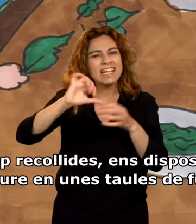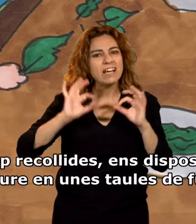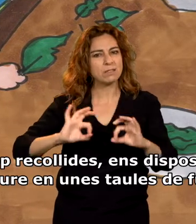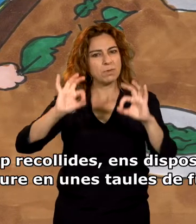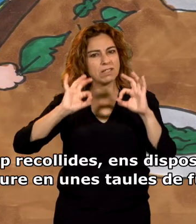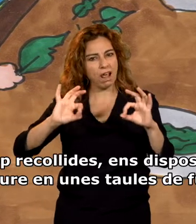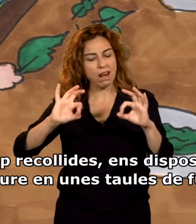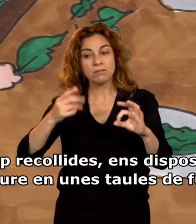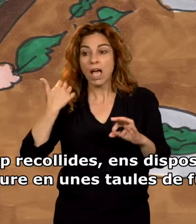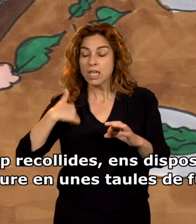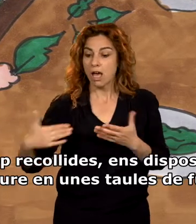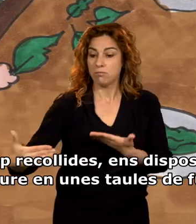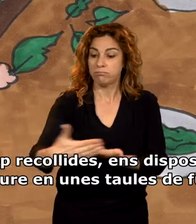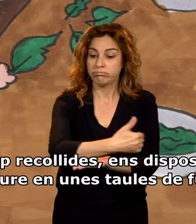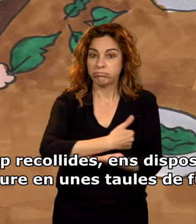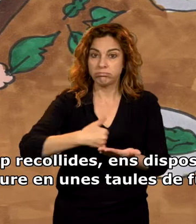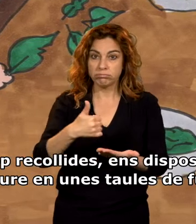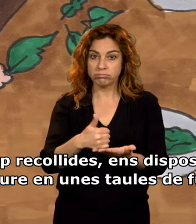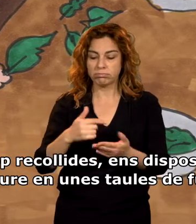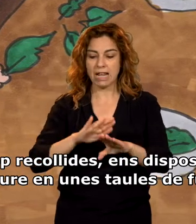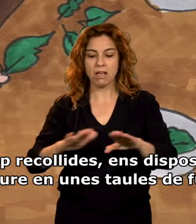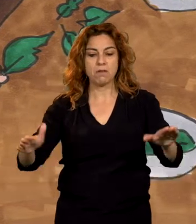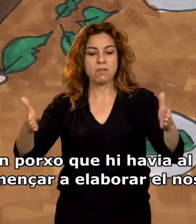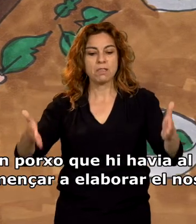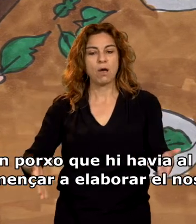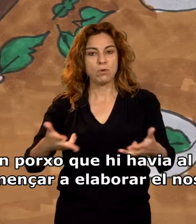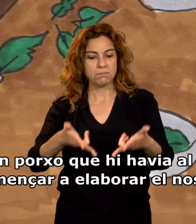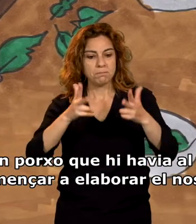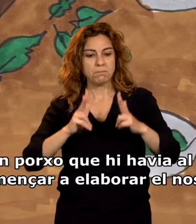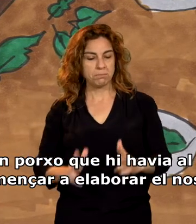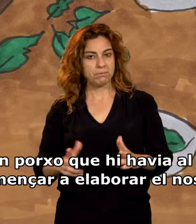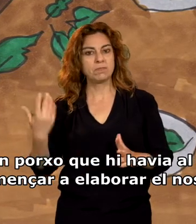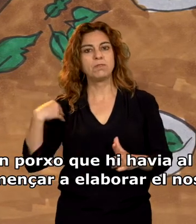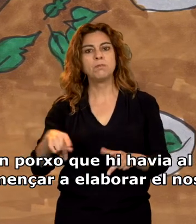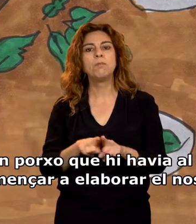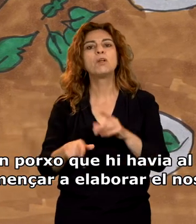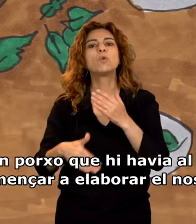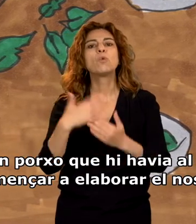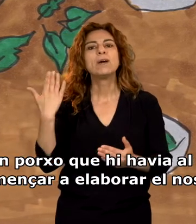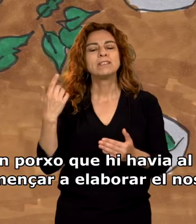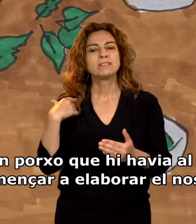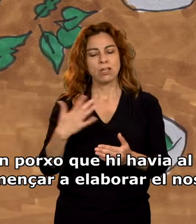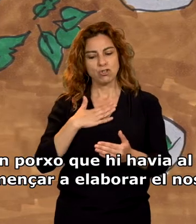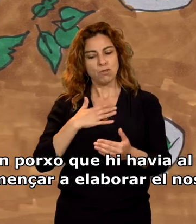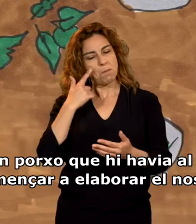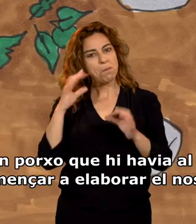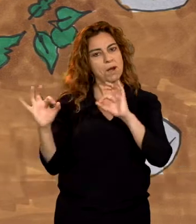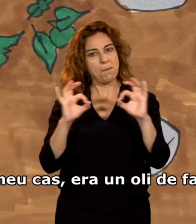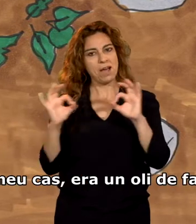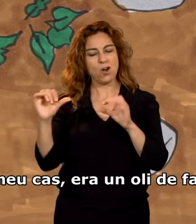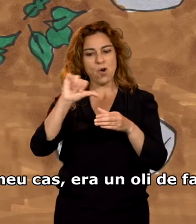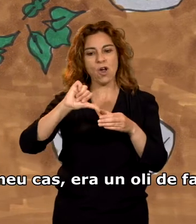Un cop recollides, ens disposàvem a seure en unes taules de fusta setó un porxo que hi havia al costat per començar a elaborar el nostre oli.